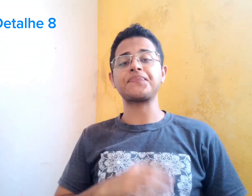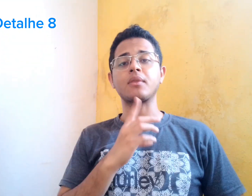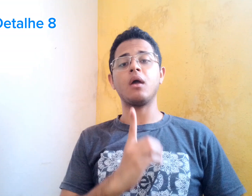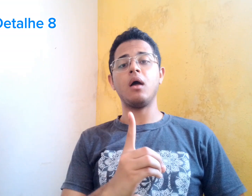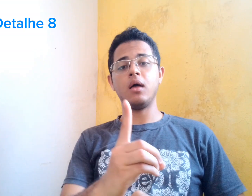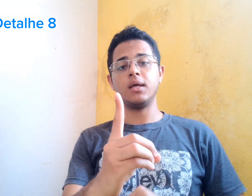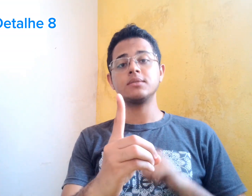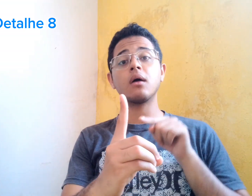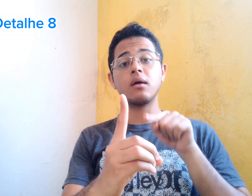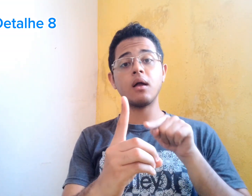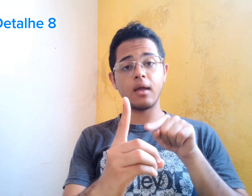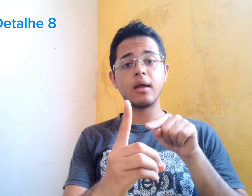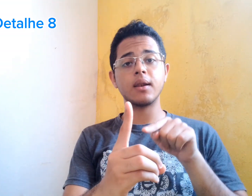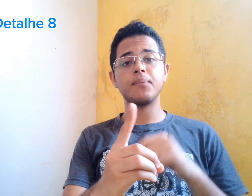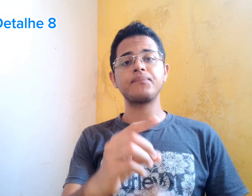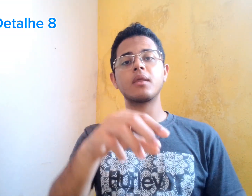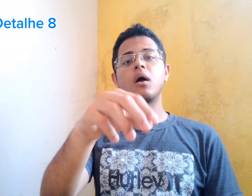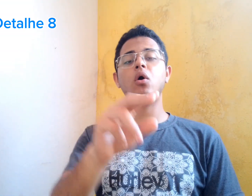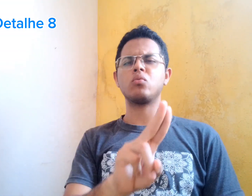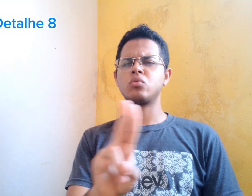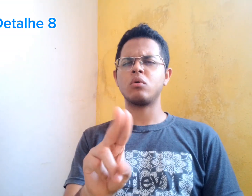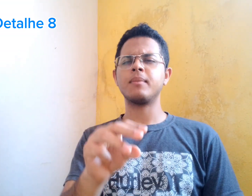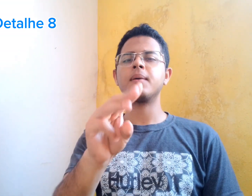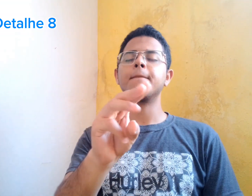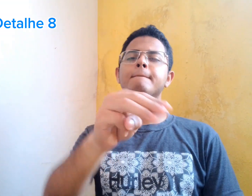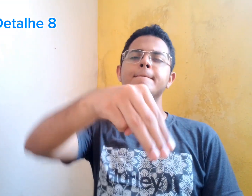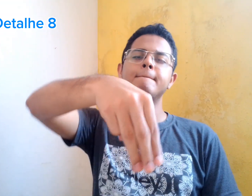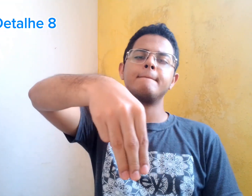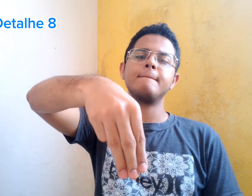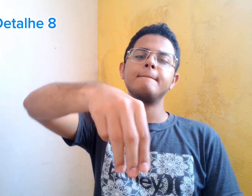Então... Essa menina... tem por nome Michele.